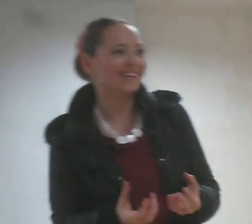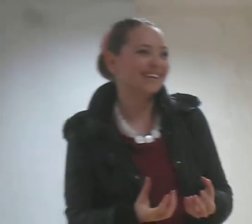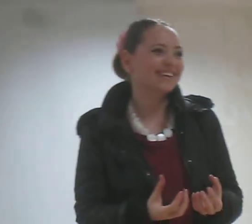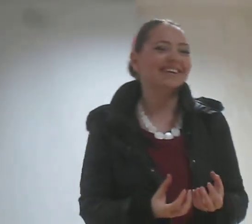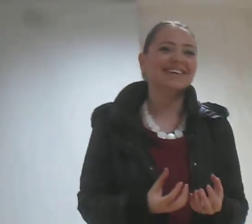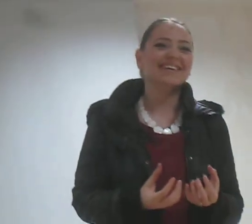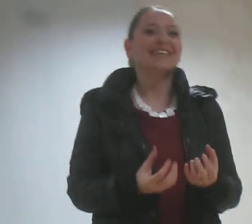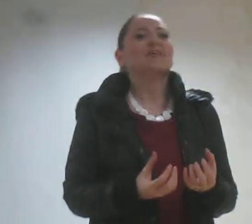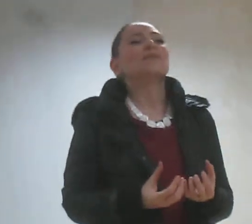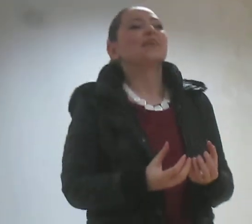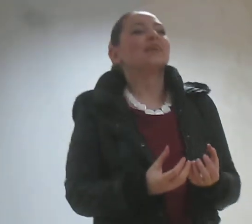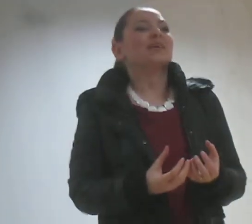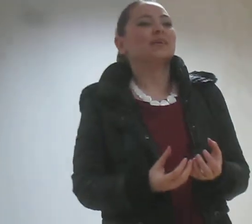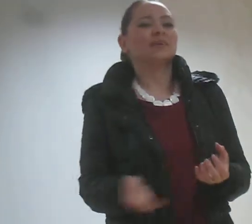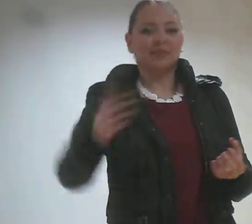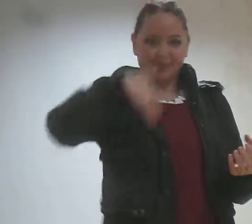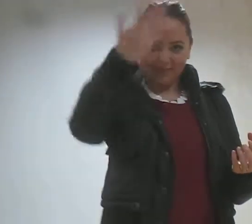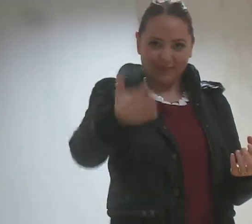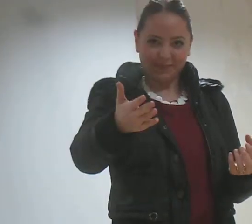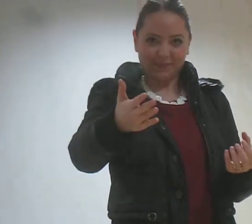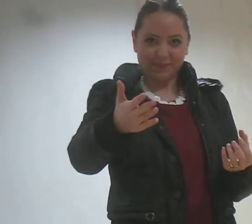Tuzak biraz.